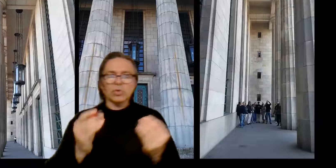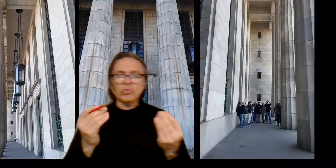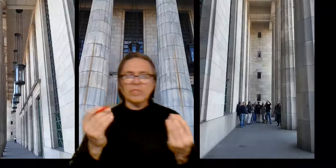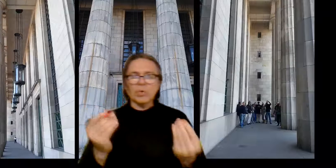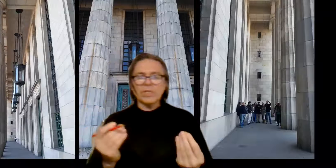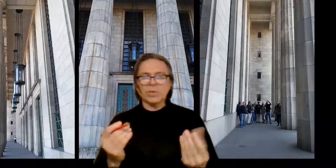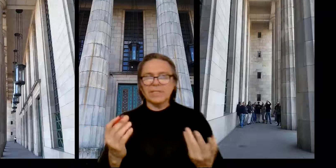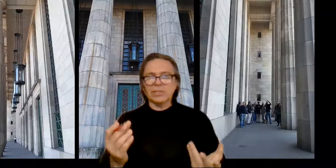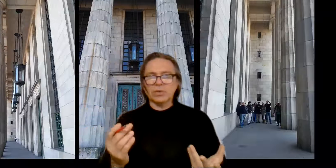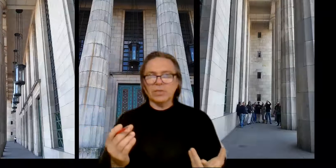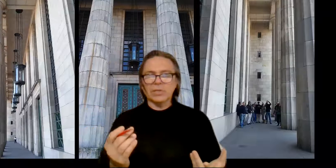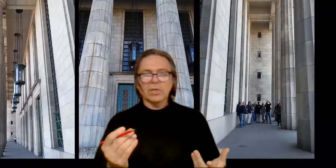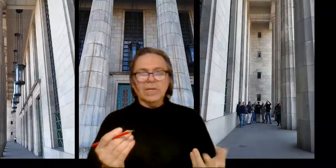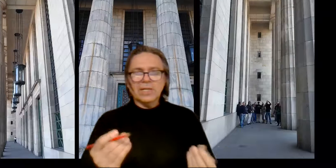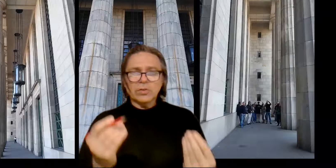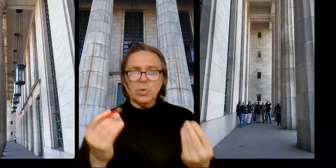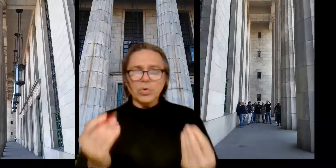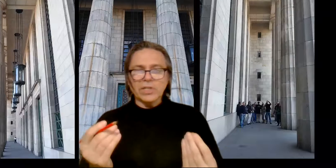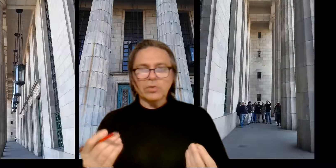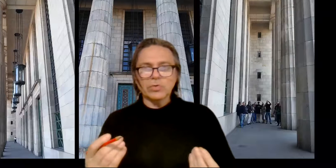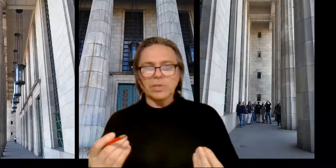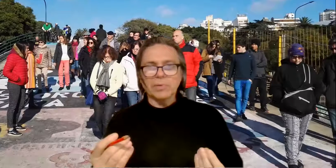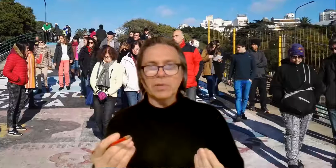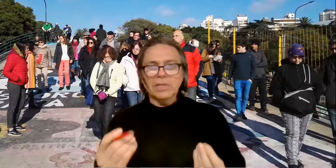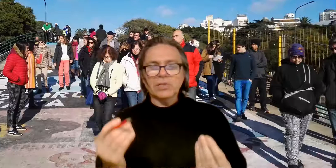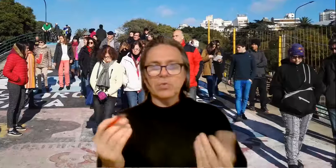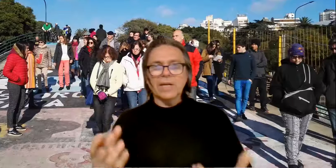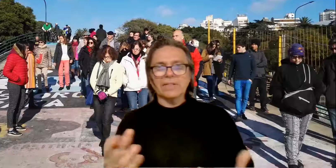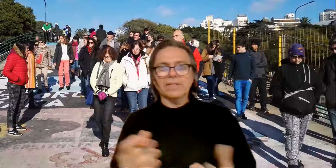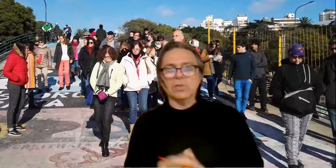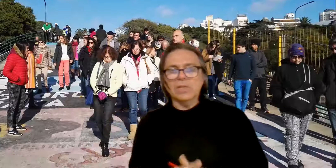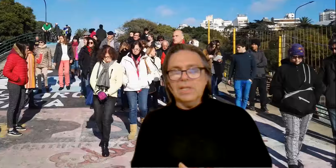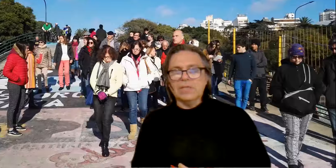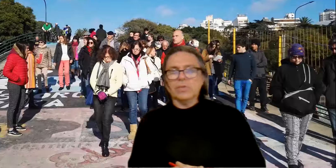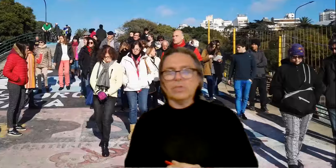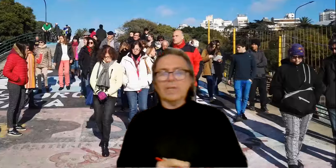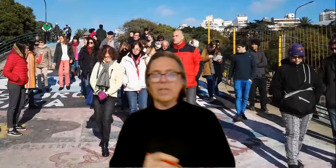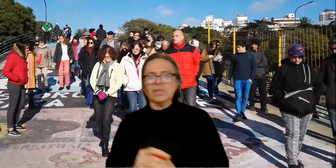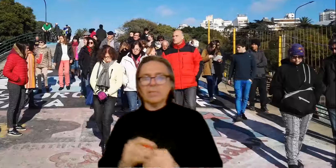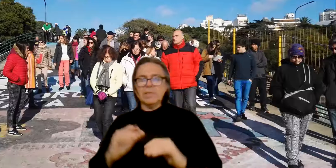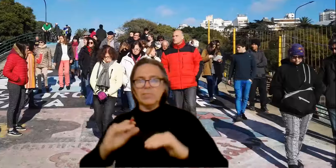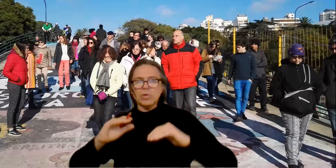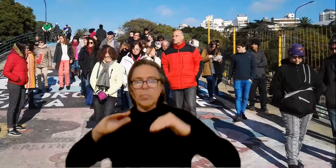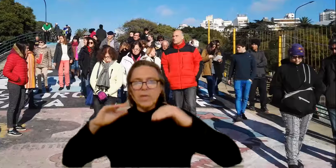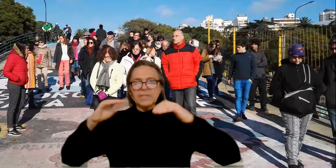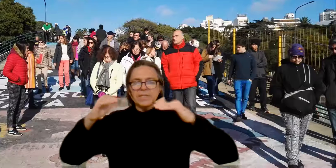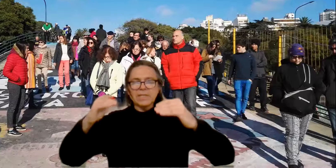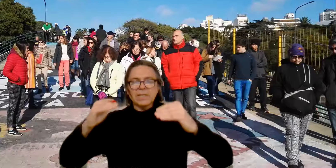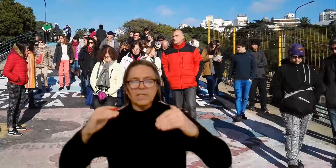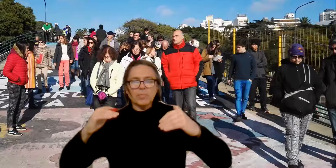un circuito arquitectónico que es único en su tipo, y es un clásico en nuestro manejo. Mismo el puente, el